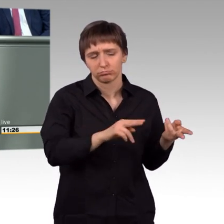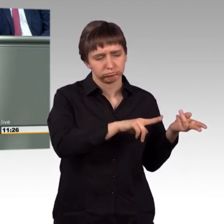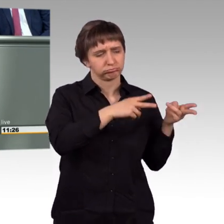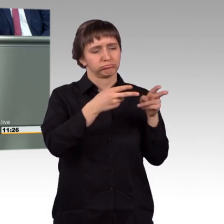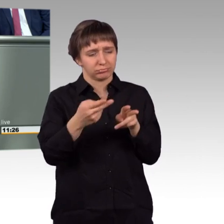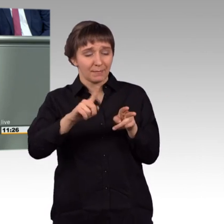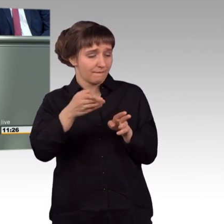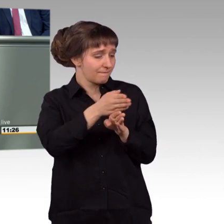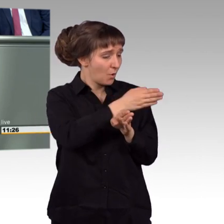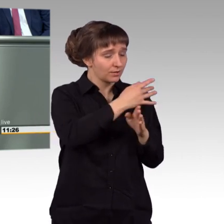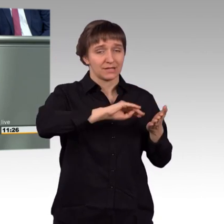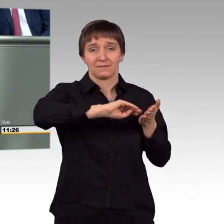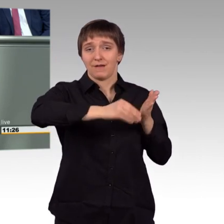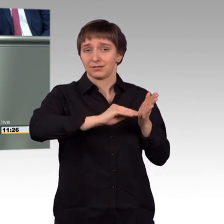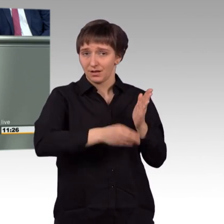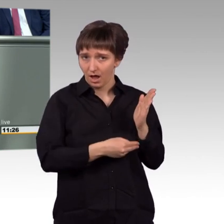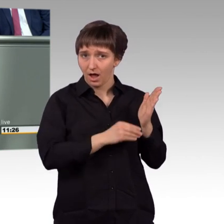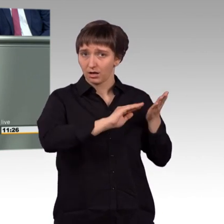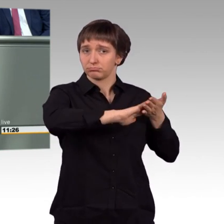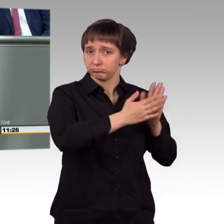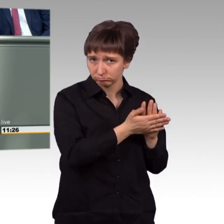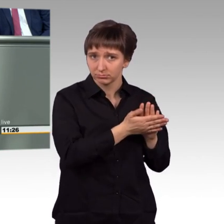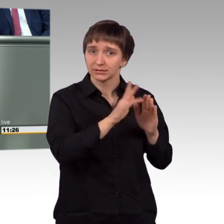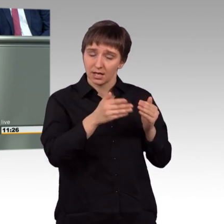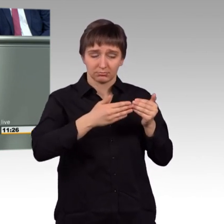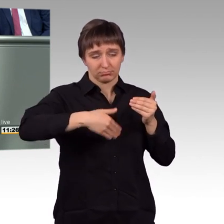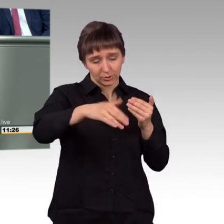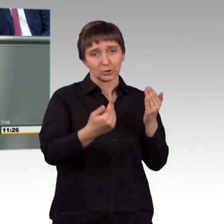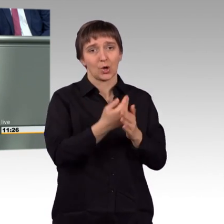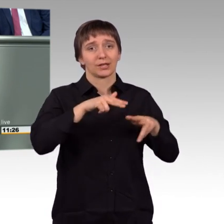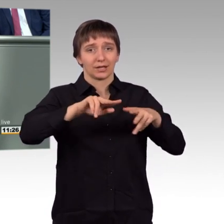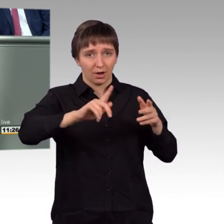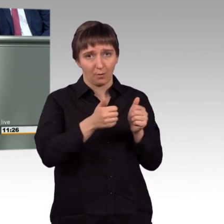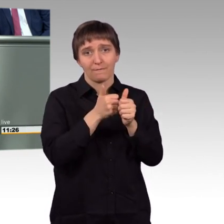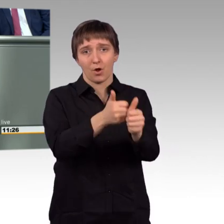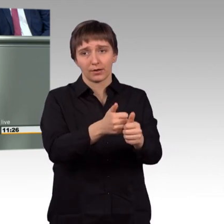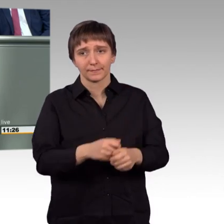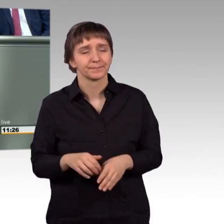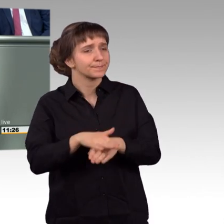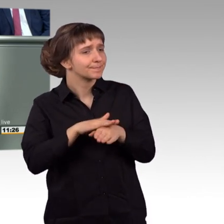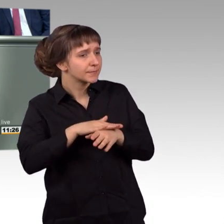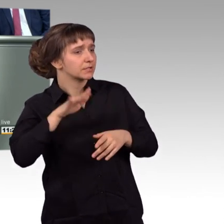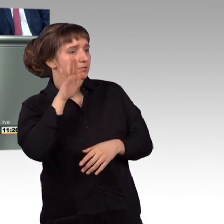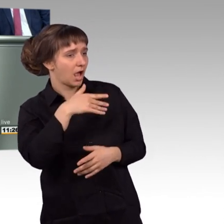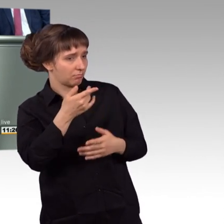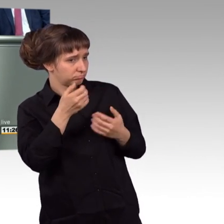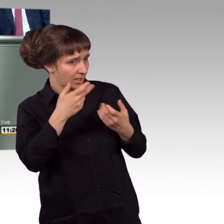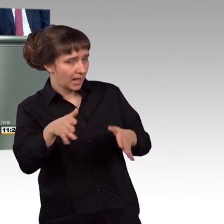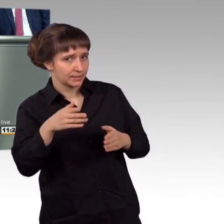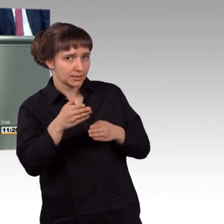vorher ausgehandelt worden sind, gehalten hat. Herr Kollege, erlauben Sie eine Zwischenfrage des Kollegen Dr. Neu? Ja, bitte. Selbstverständlich,